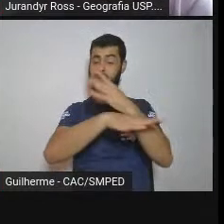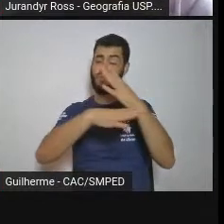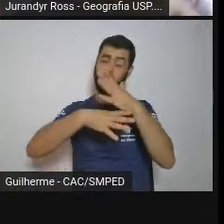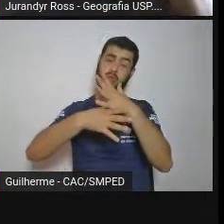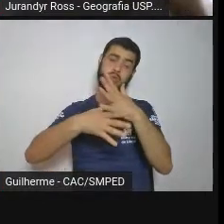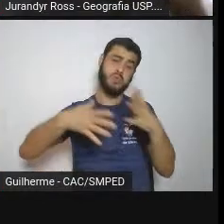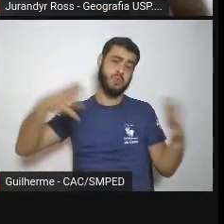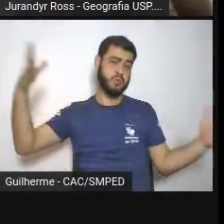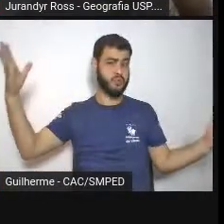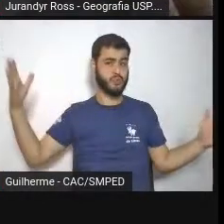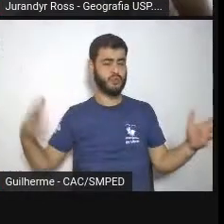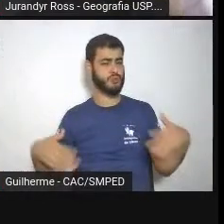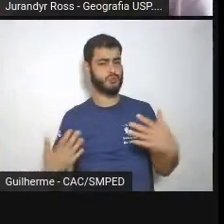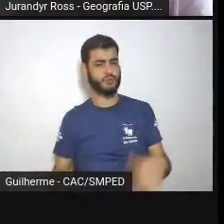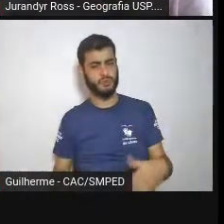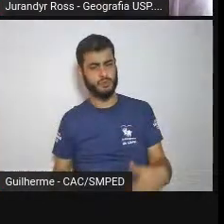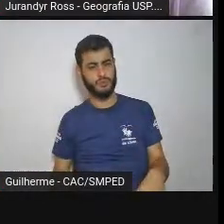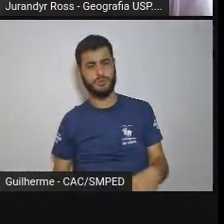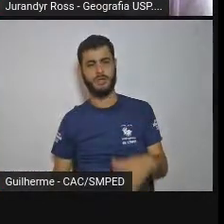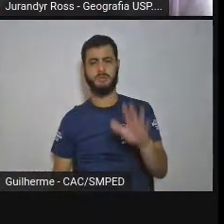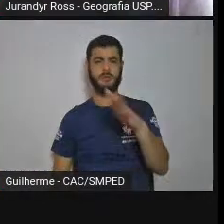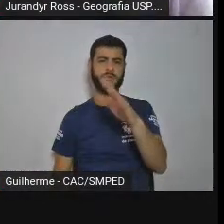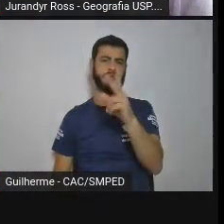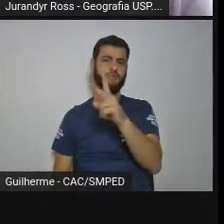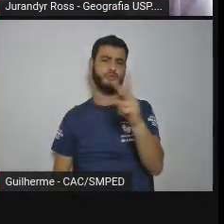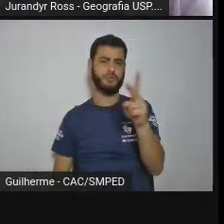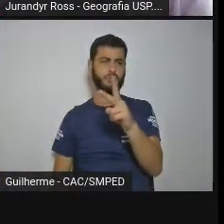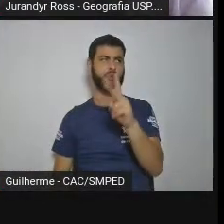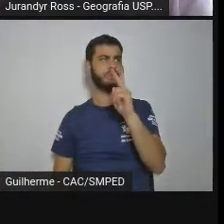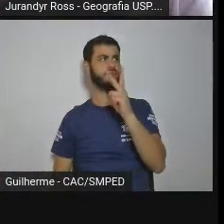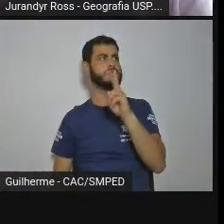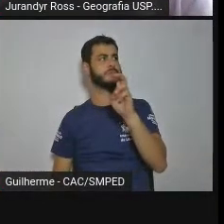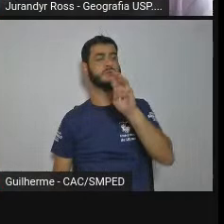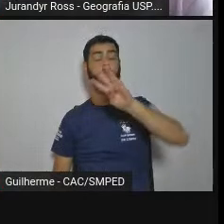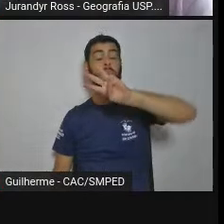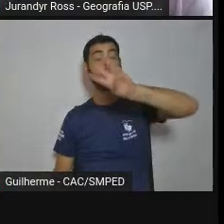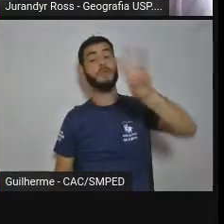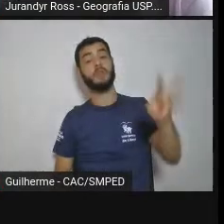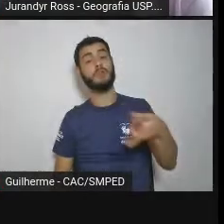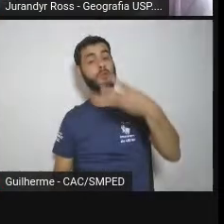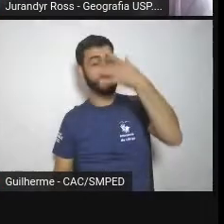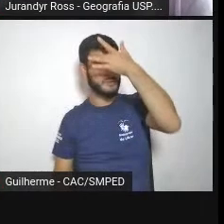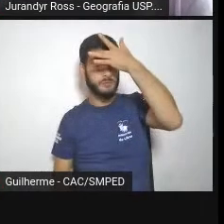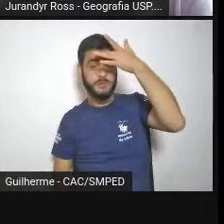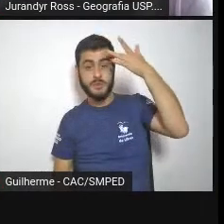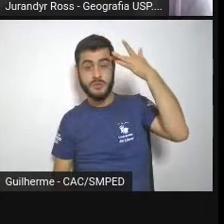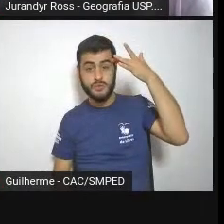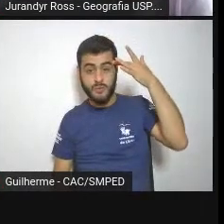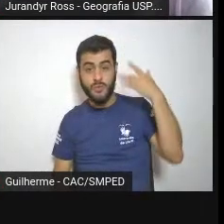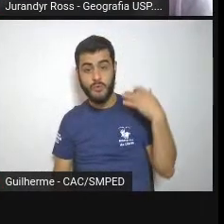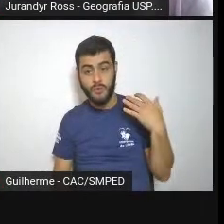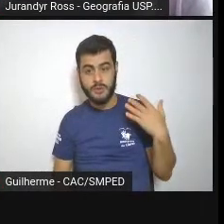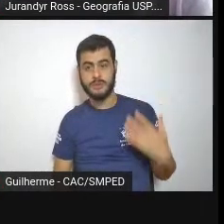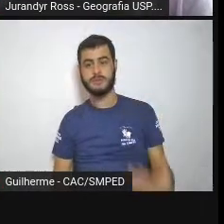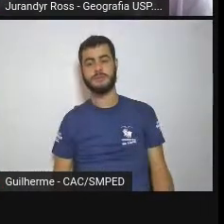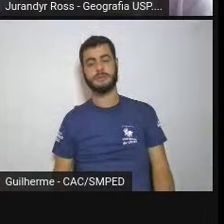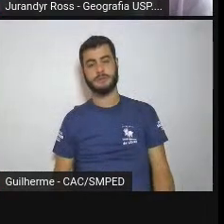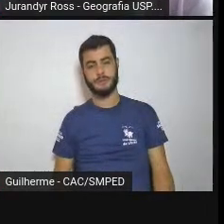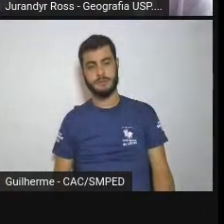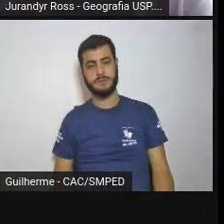com 22, 25 milhões de pessoas, né? Vemos que a natureza foi